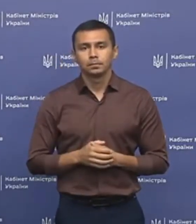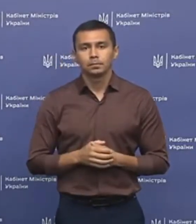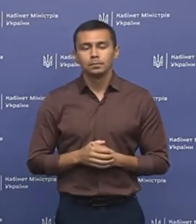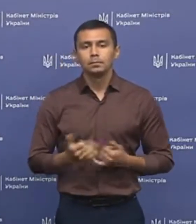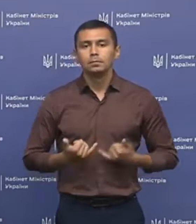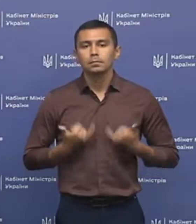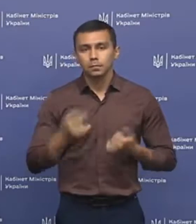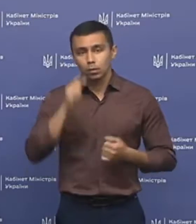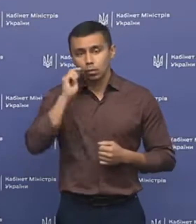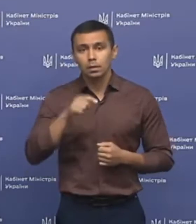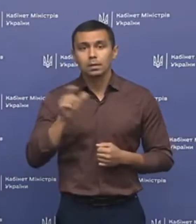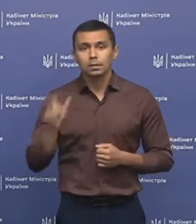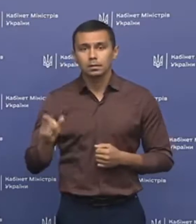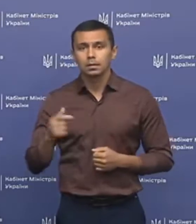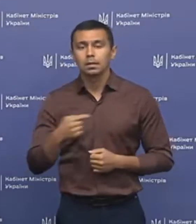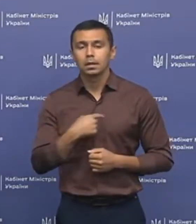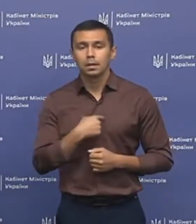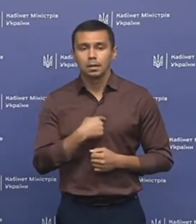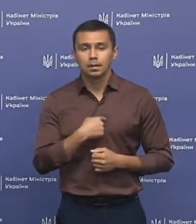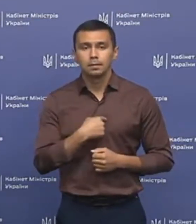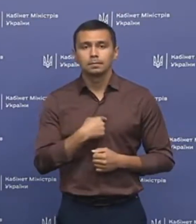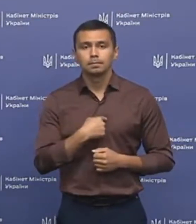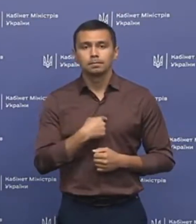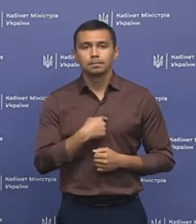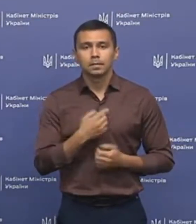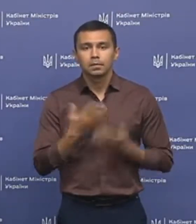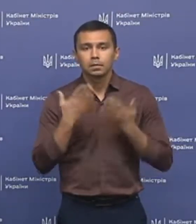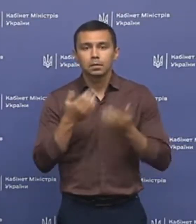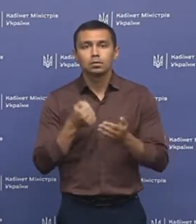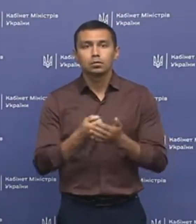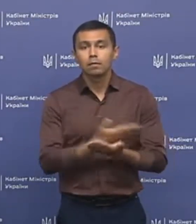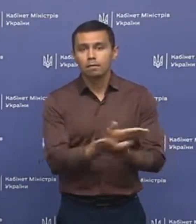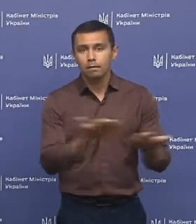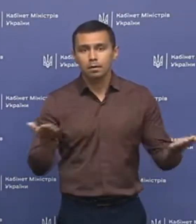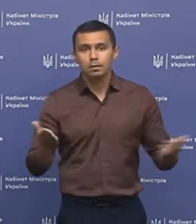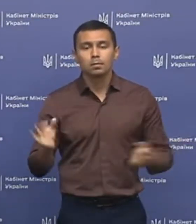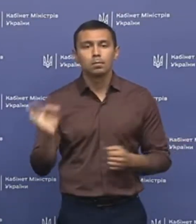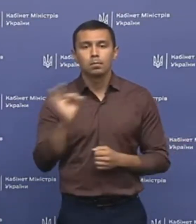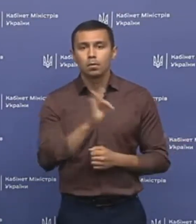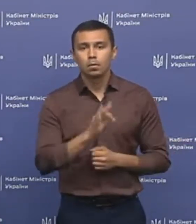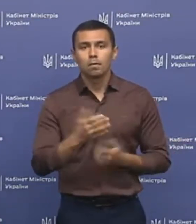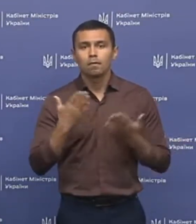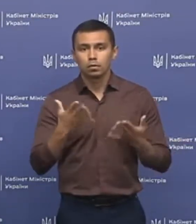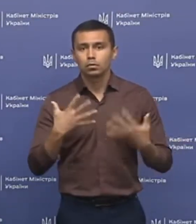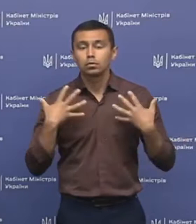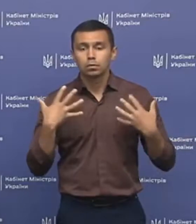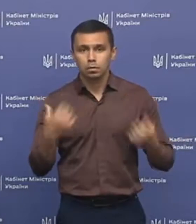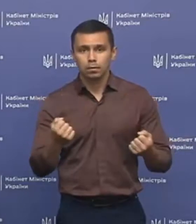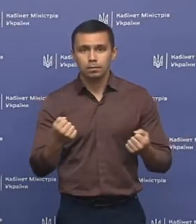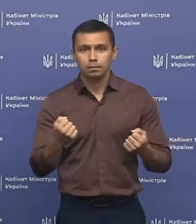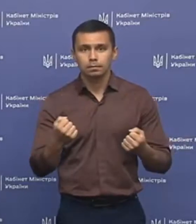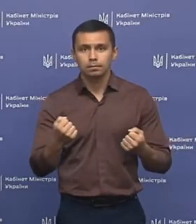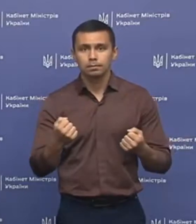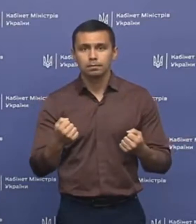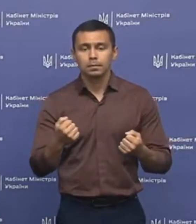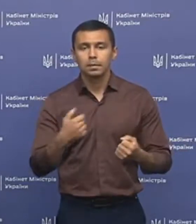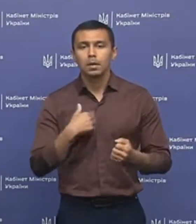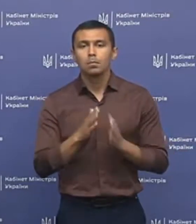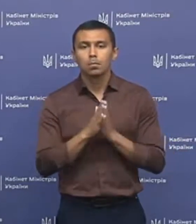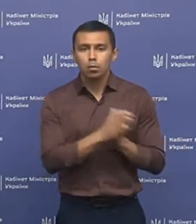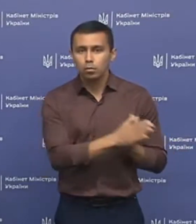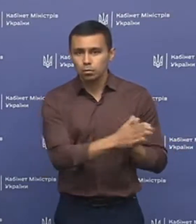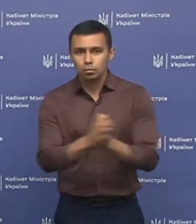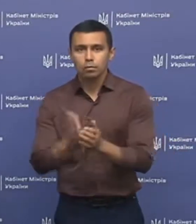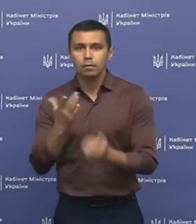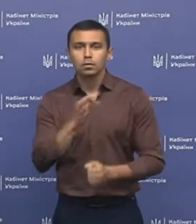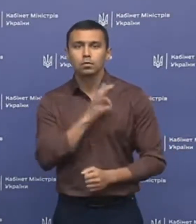Шановні українці, я звертаюся до вас щодо вашого здоров'я. Я прошу